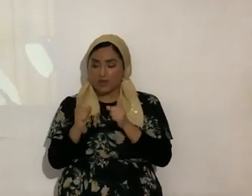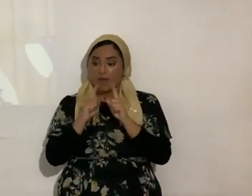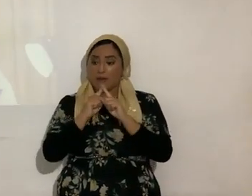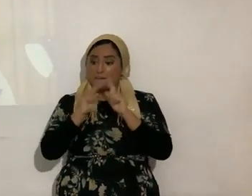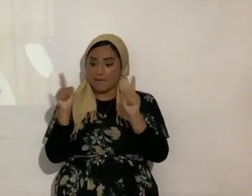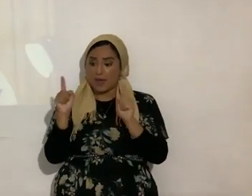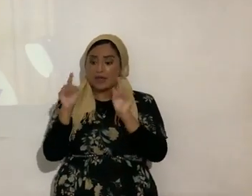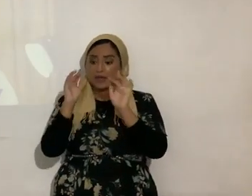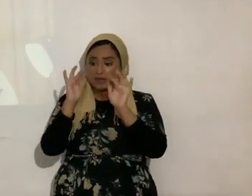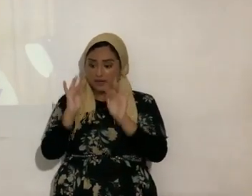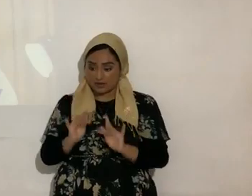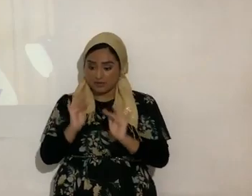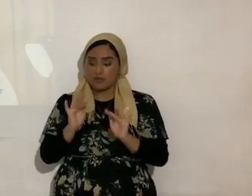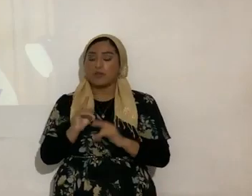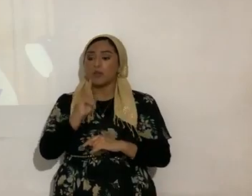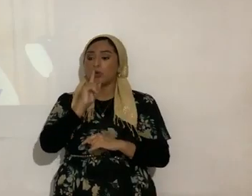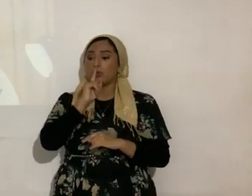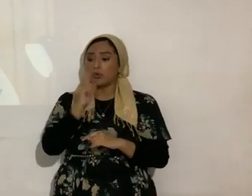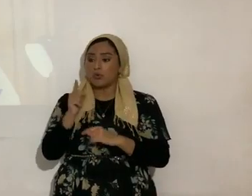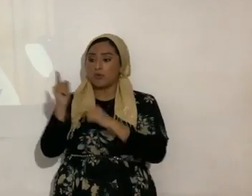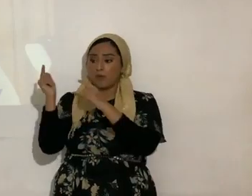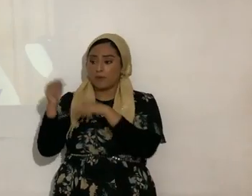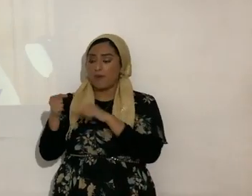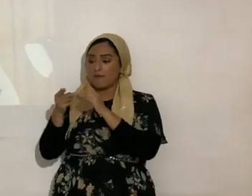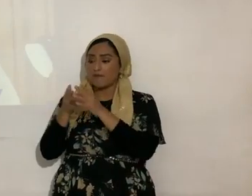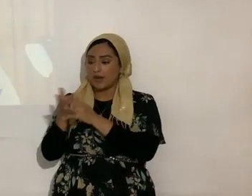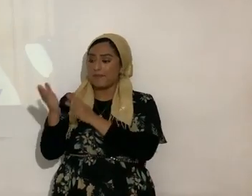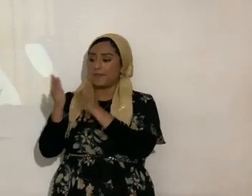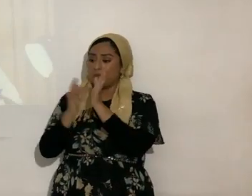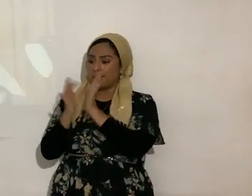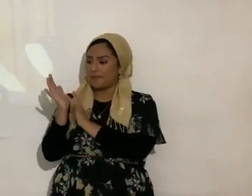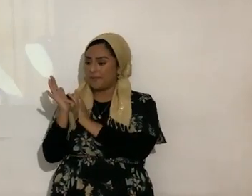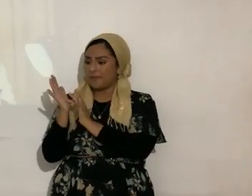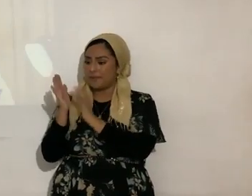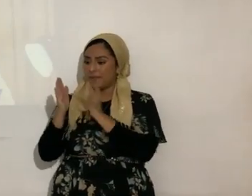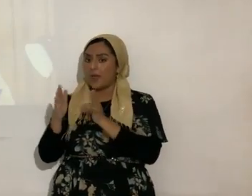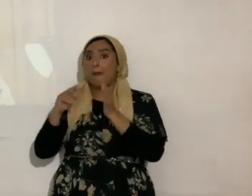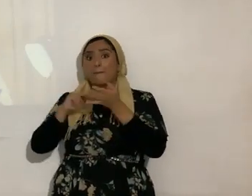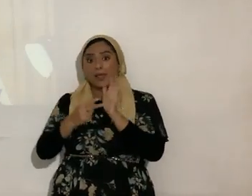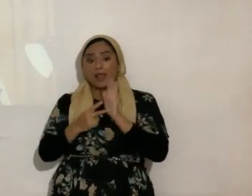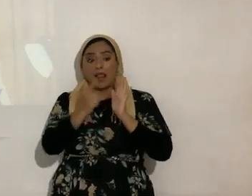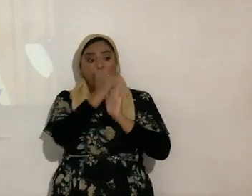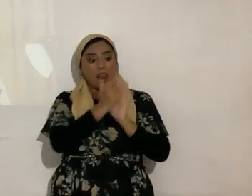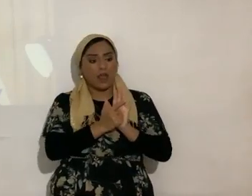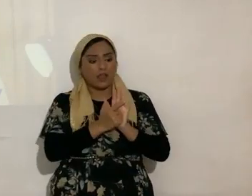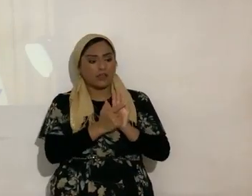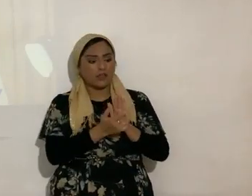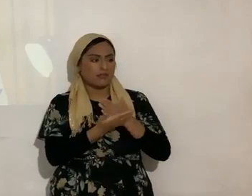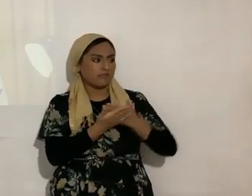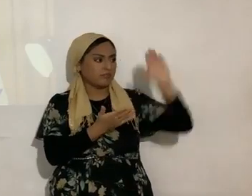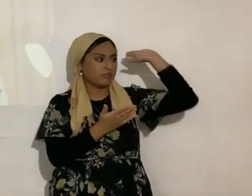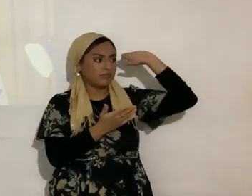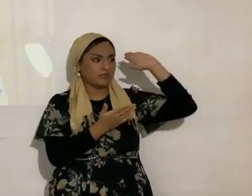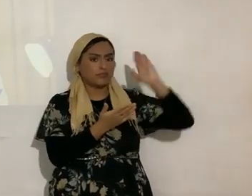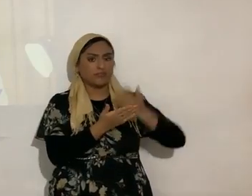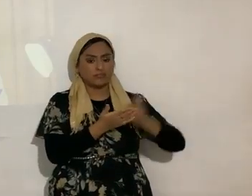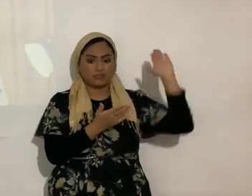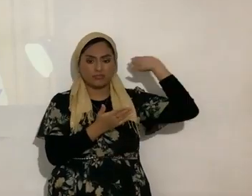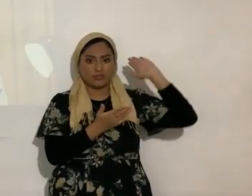gracia y la verdad vinieron por medio de Jesucristo. Entonces la ley ya no. Es lo primero que dice cualquier persona que lee este verso mal traducido